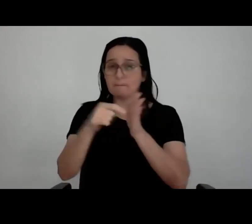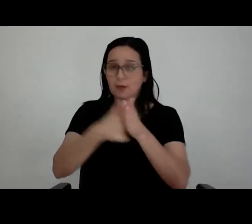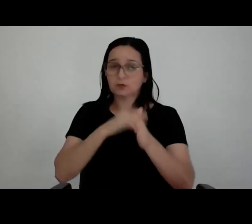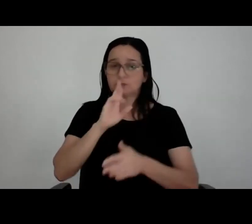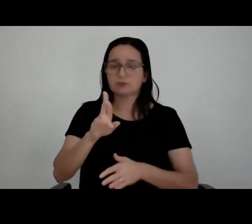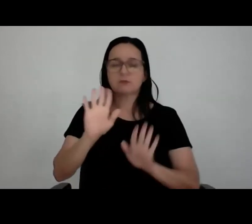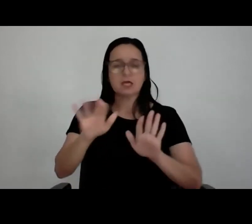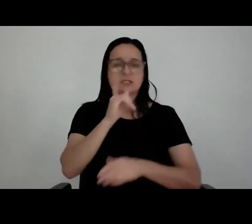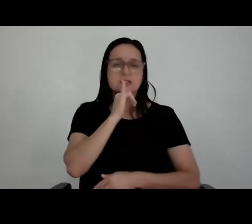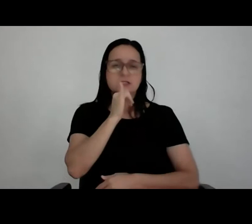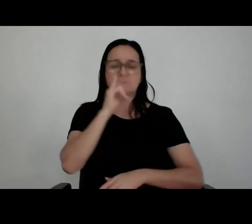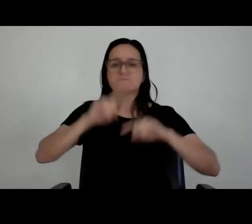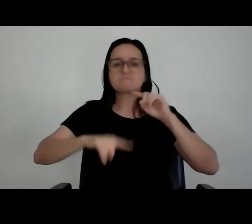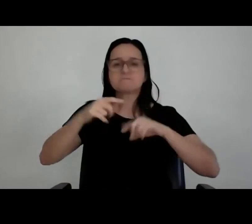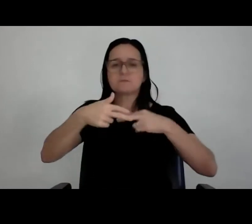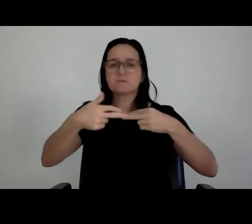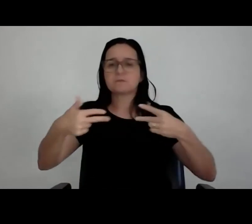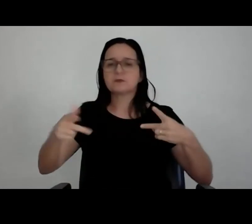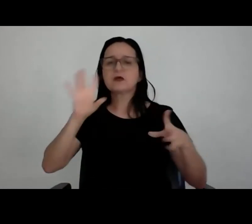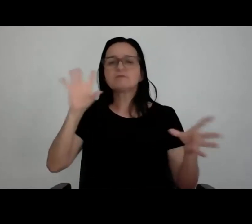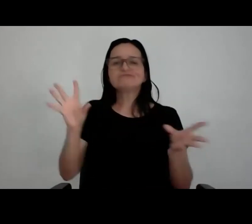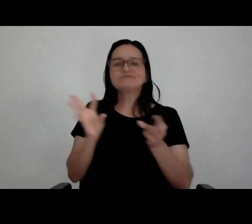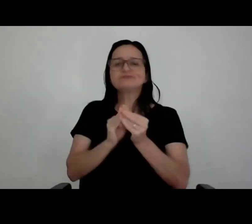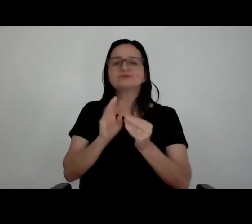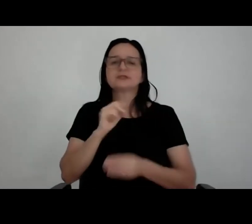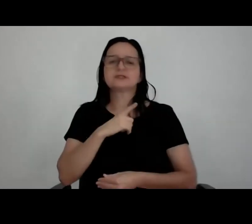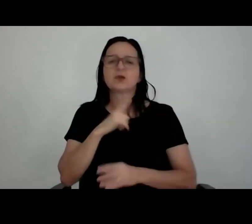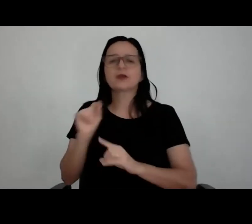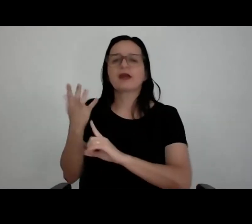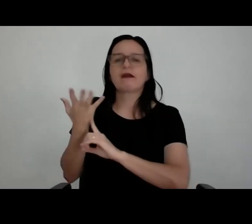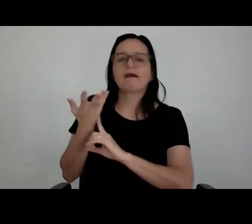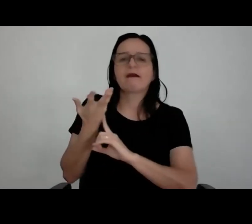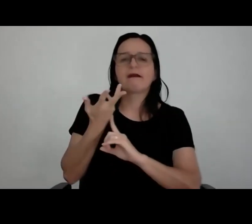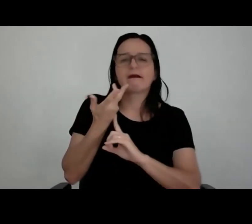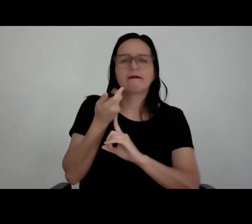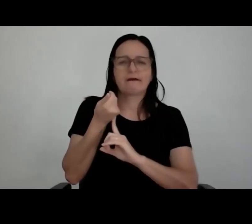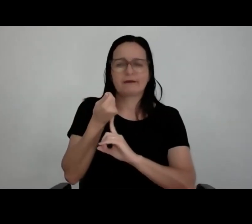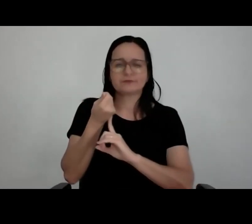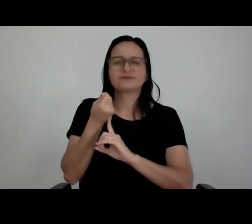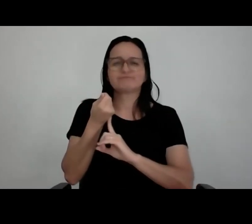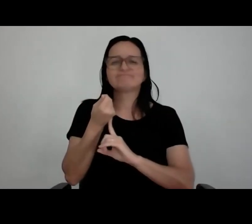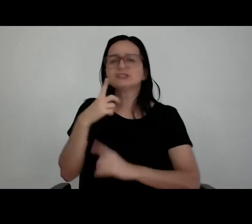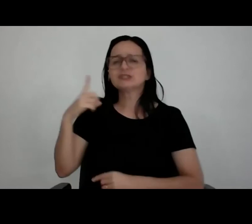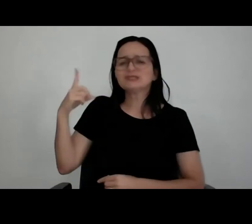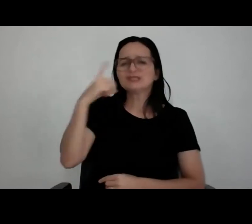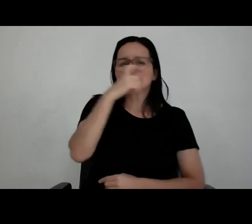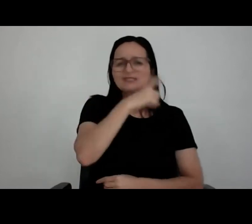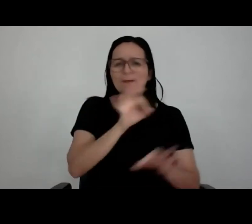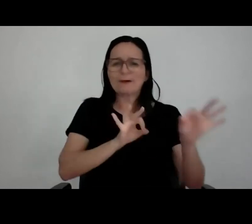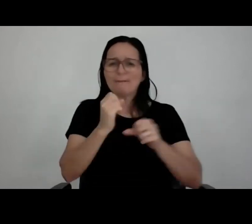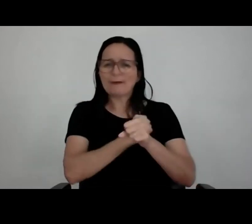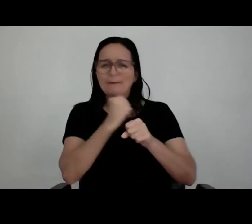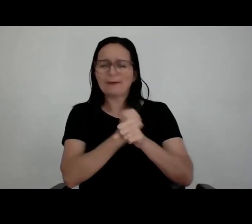de um produto que acho que resume um pouco isso, a concepção artística plena, a dificuldade para fazer aquilo executar, as